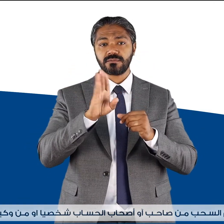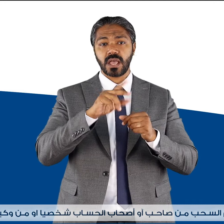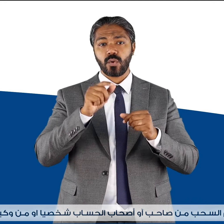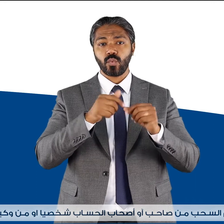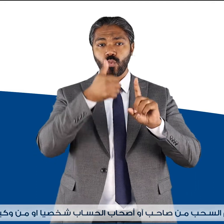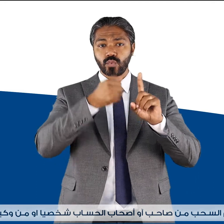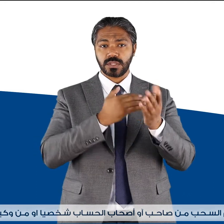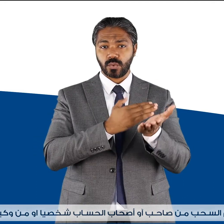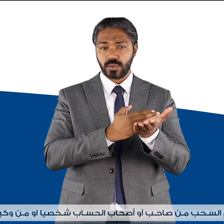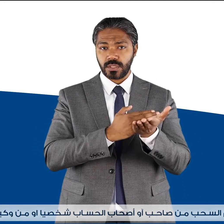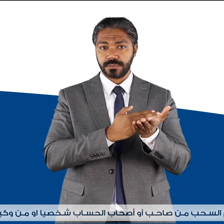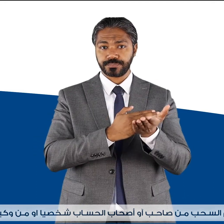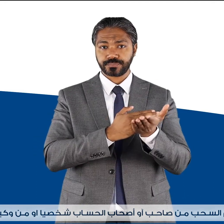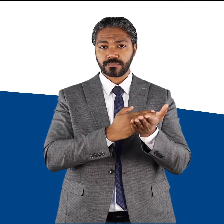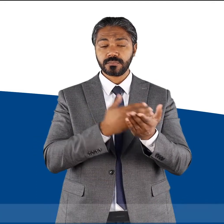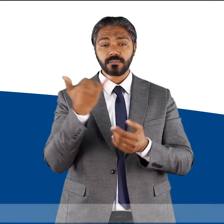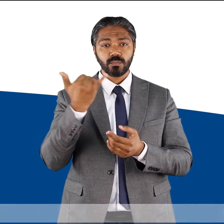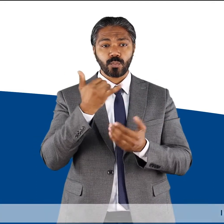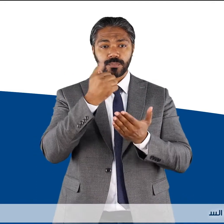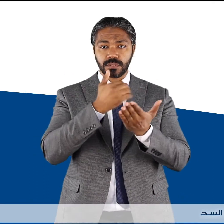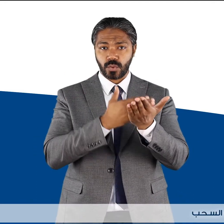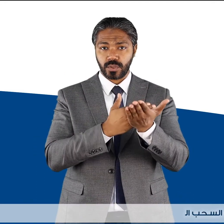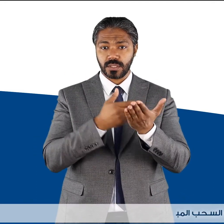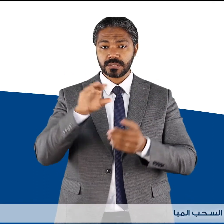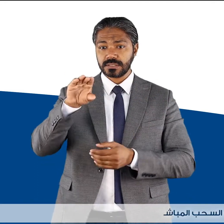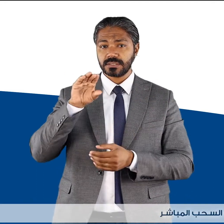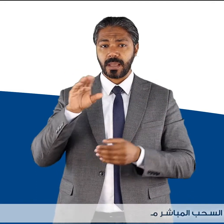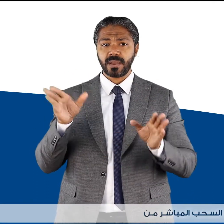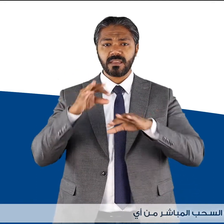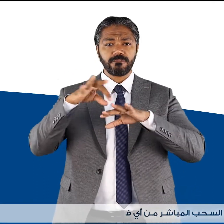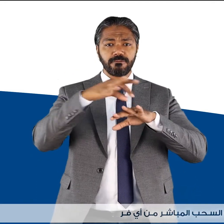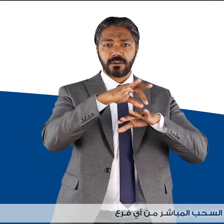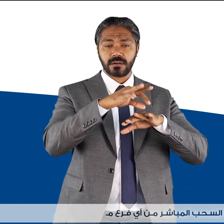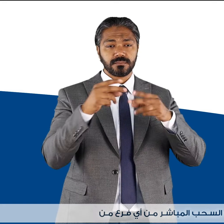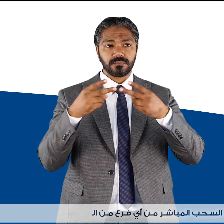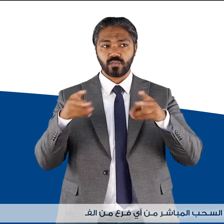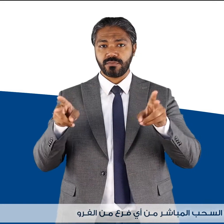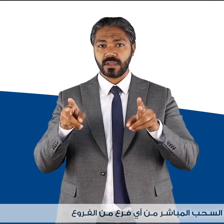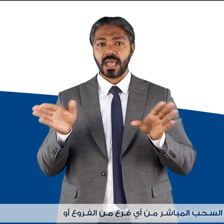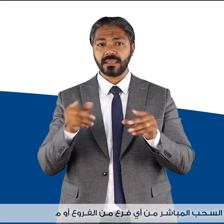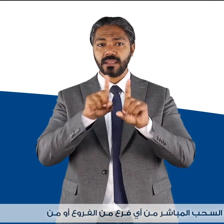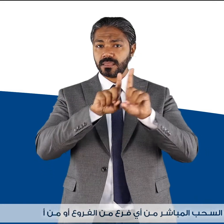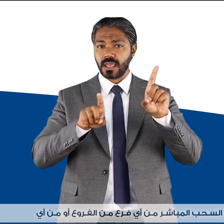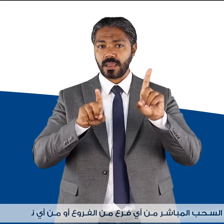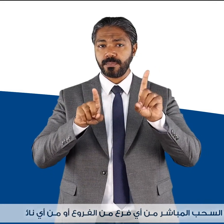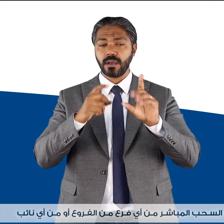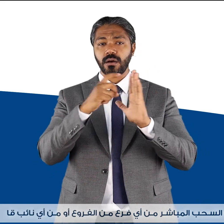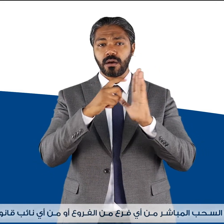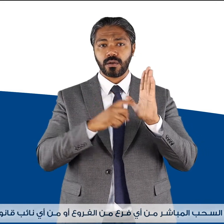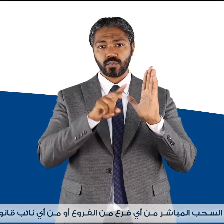وكيله أو وكلائه بموجب السحب المباشر من أي فرع من الفروع أو من أي نائب قانوني